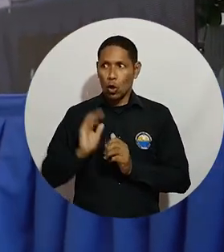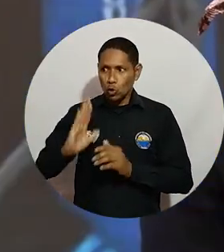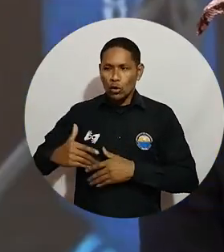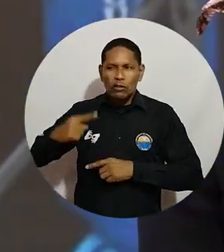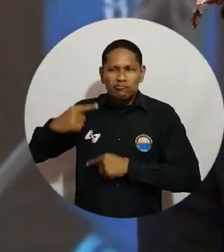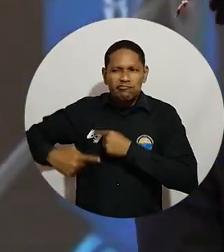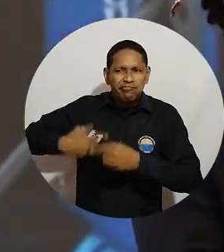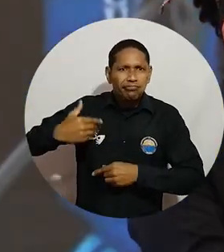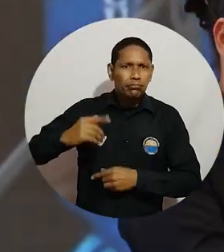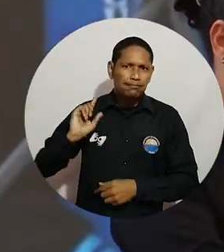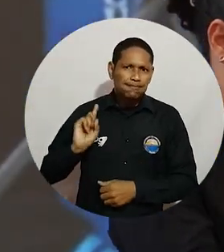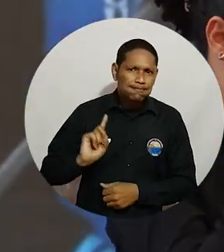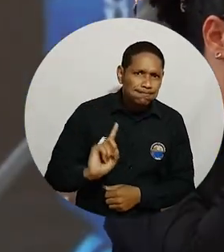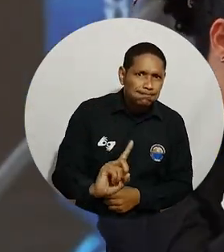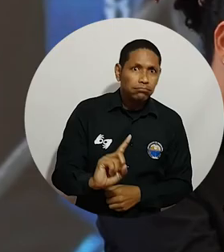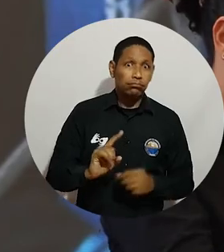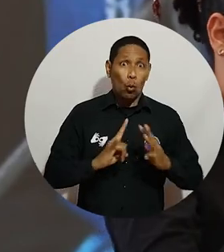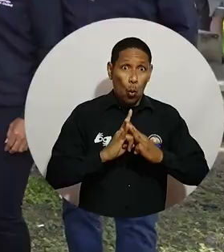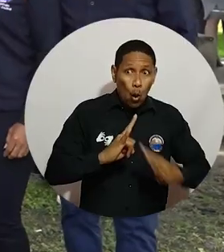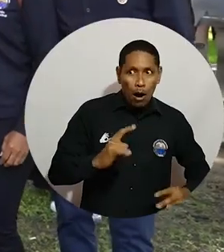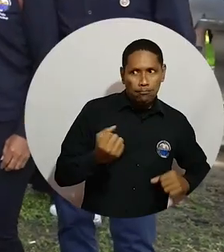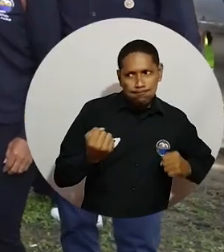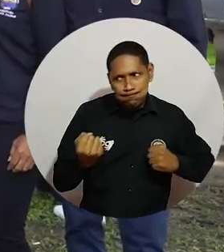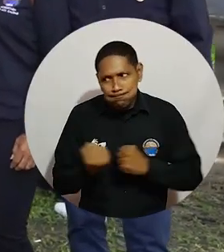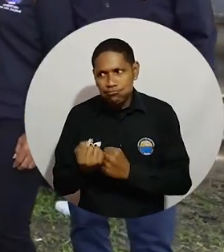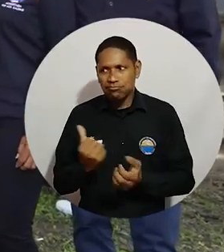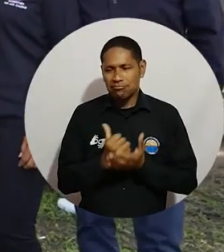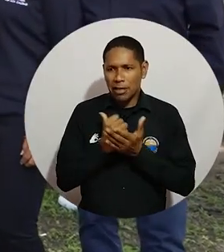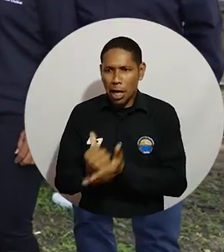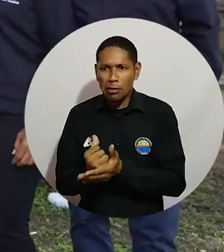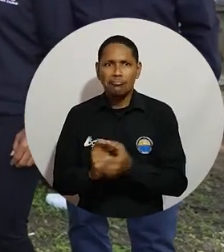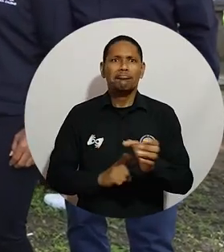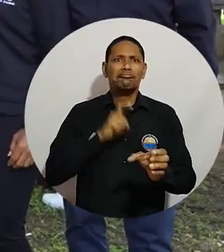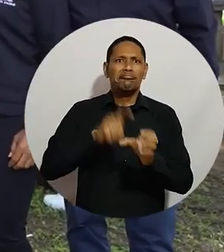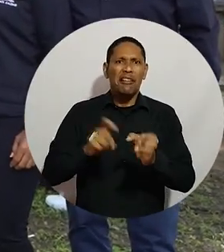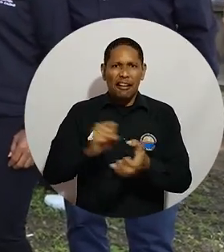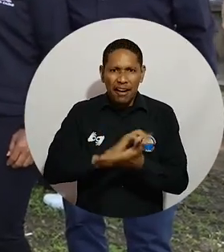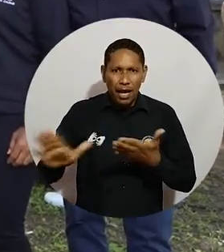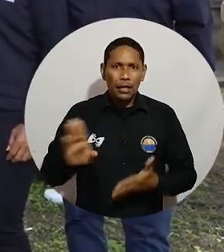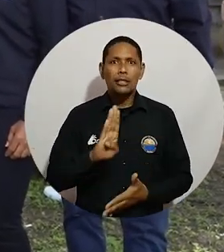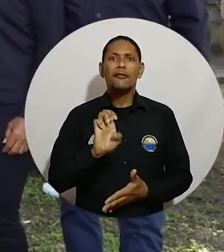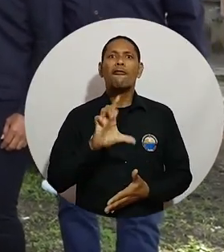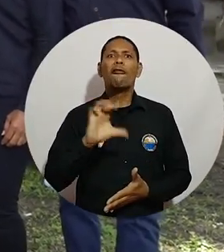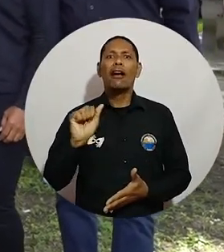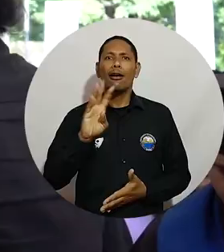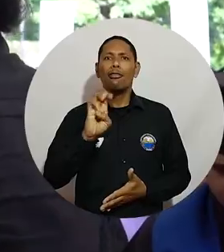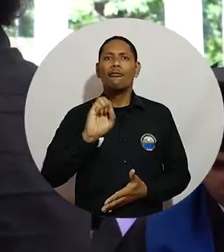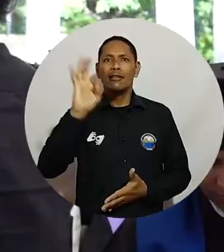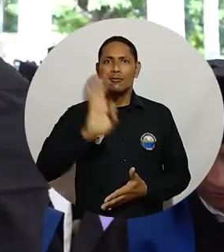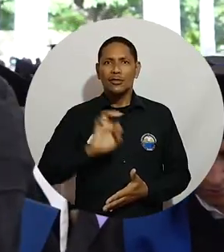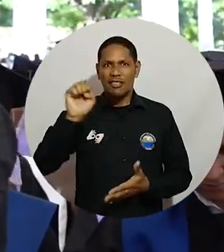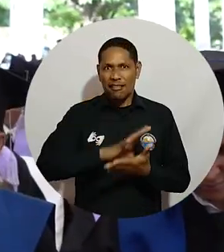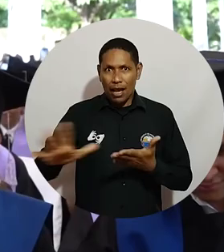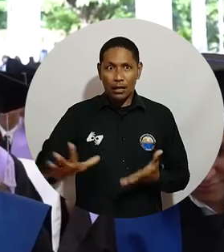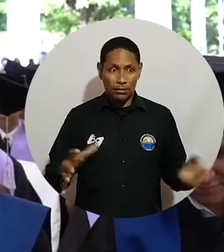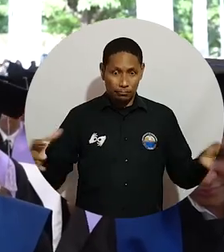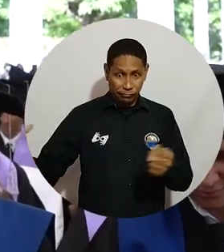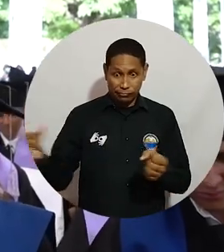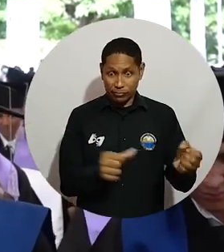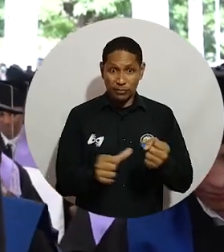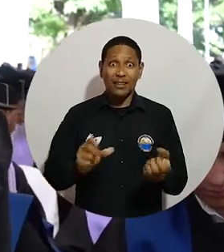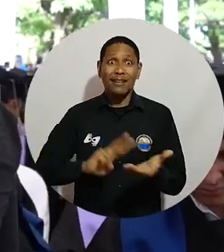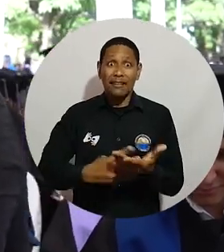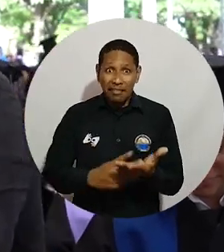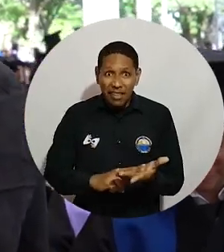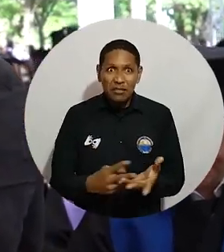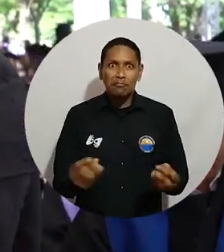académico contaron con el apoyo permanente de Unimagdalena, que les otorgó inscripción gratis, beca del 90% para la matrícula, asignación de intérpretes diseños